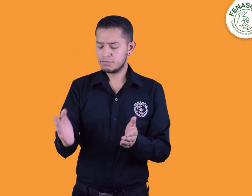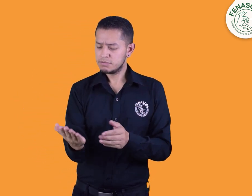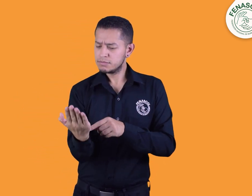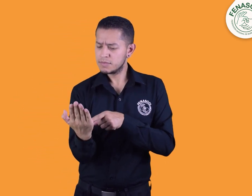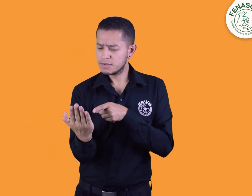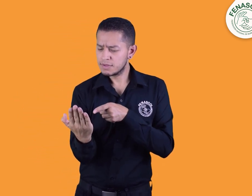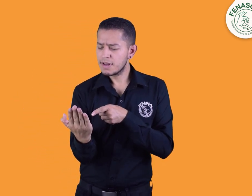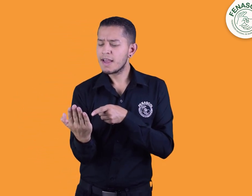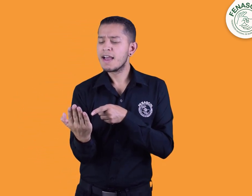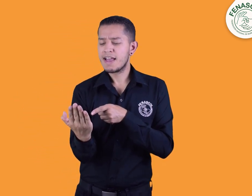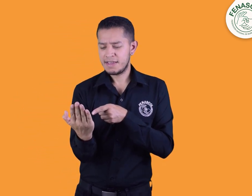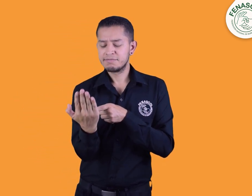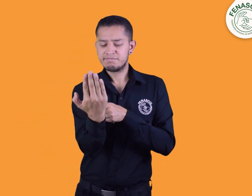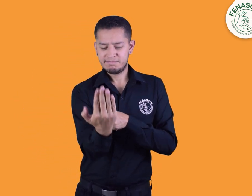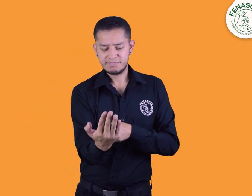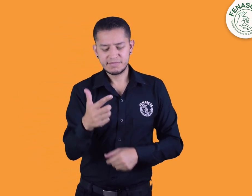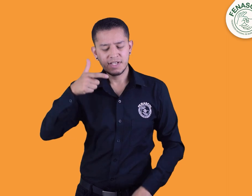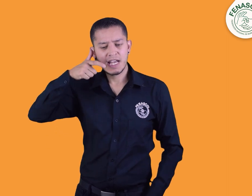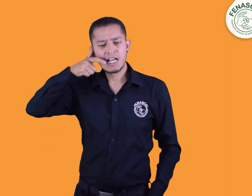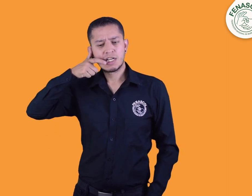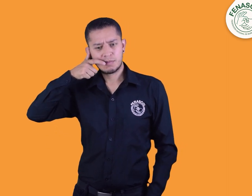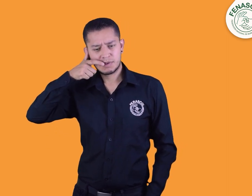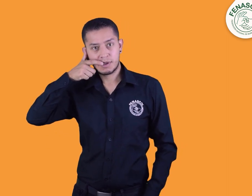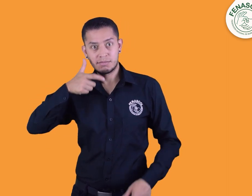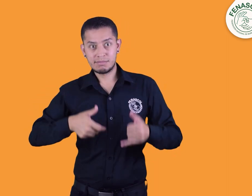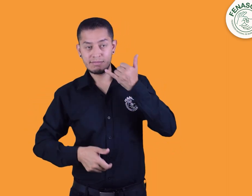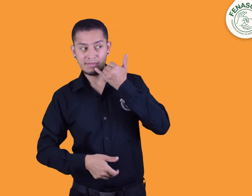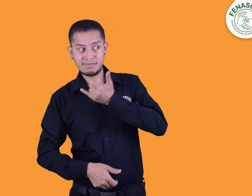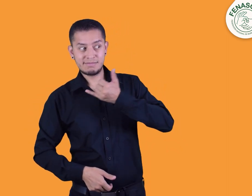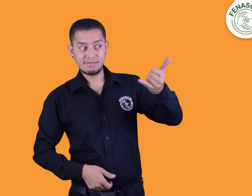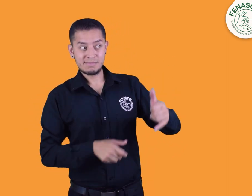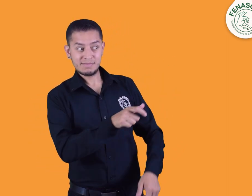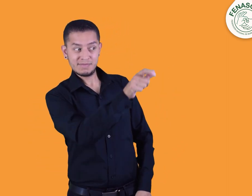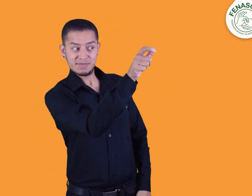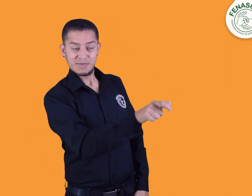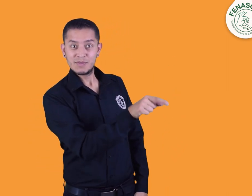texto que es dado en una llamada telefónica a la persona oyente.